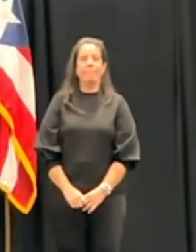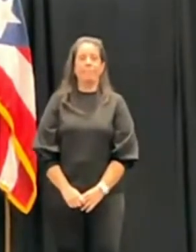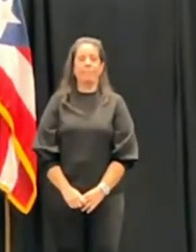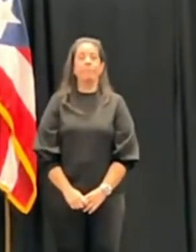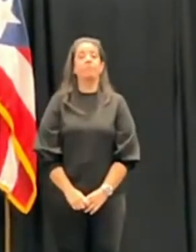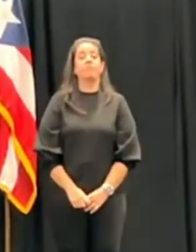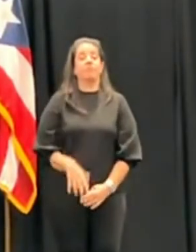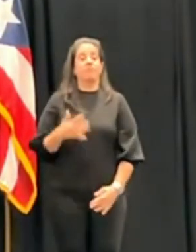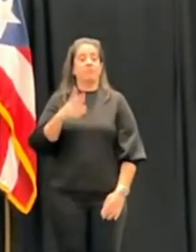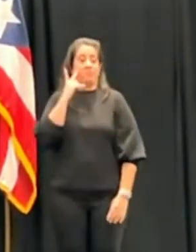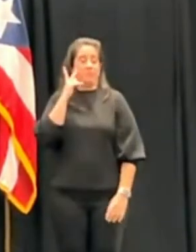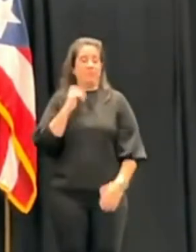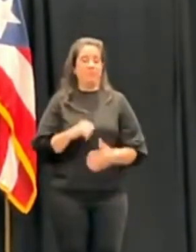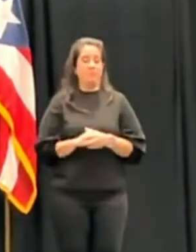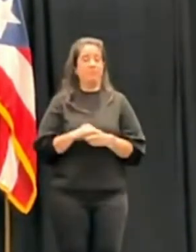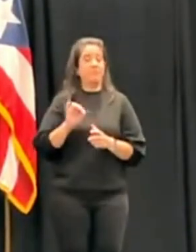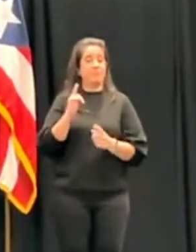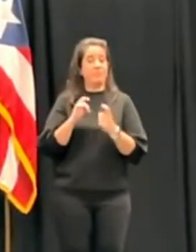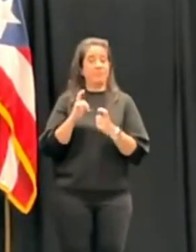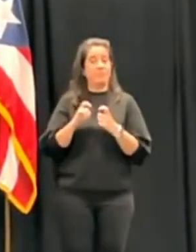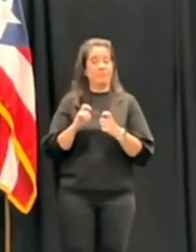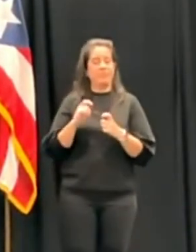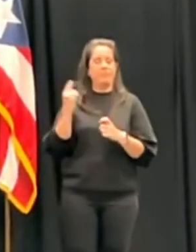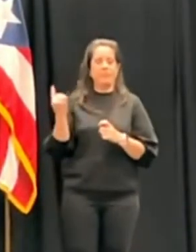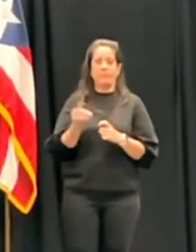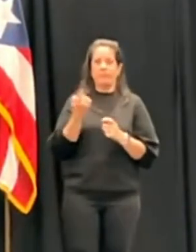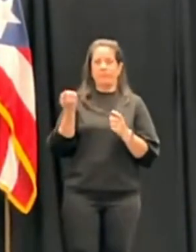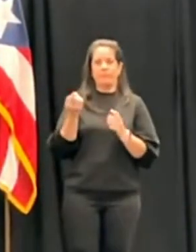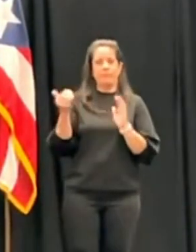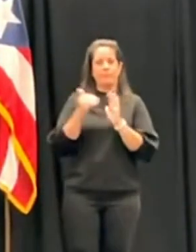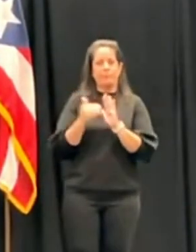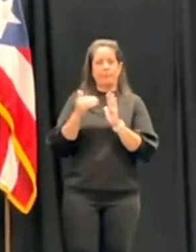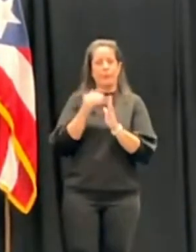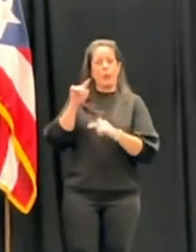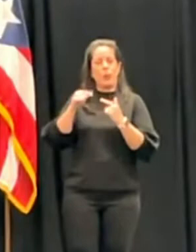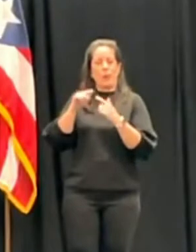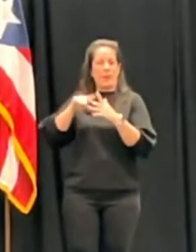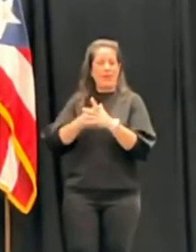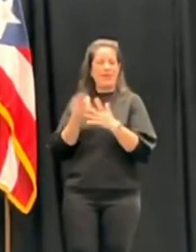Vamos a ver. Esa es una pregunta que le hacen a todos los contralores cuando empiezan.